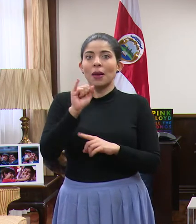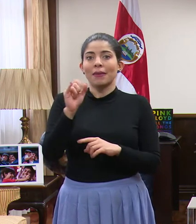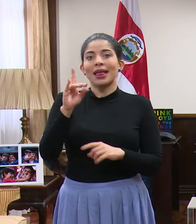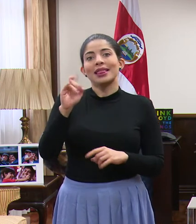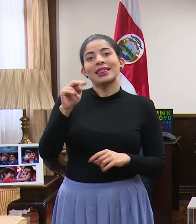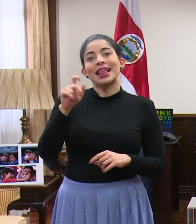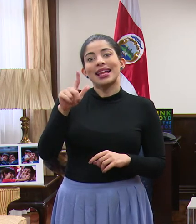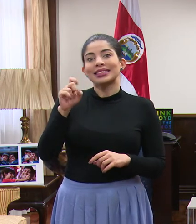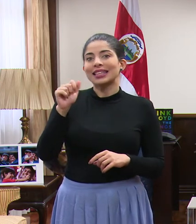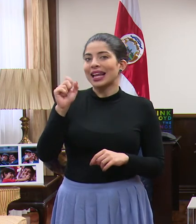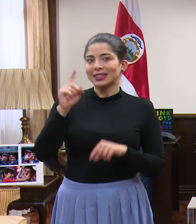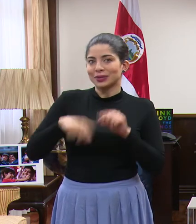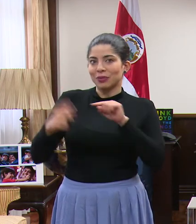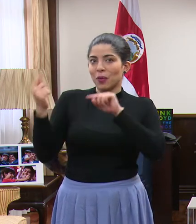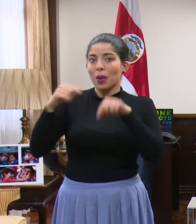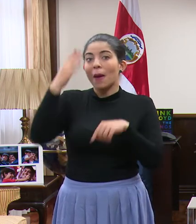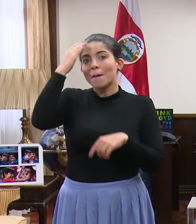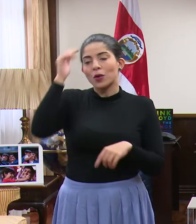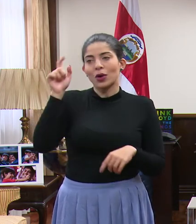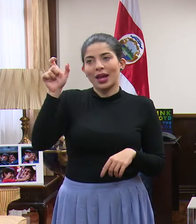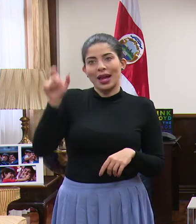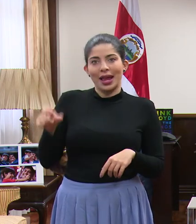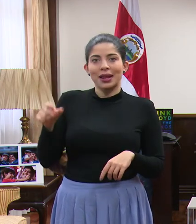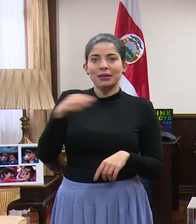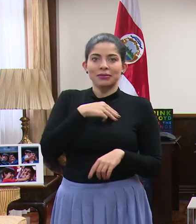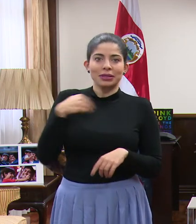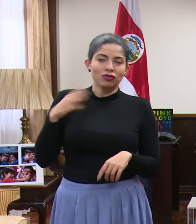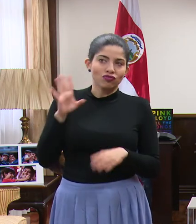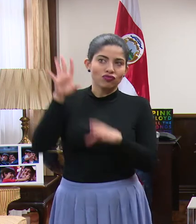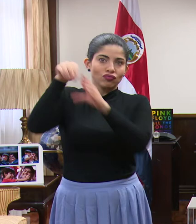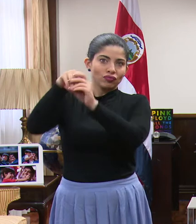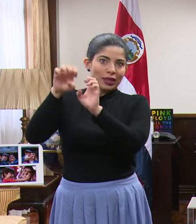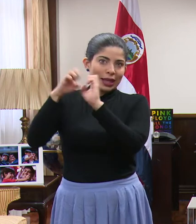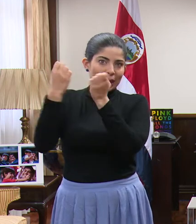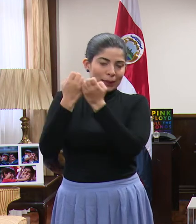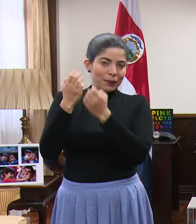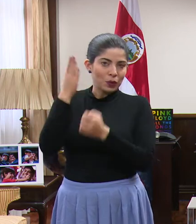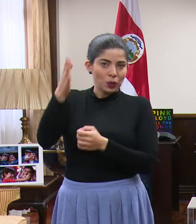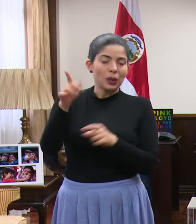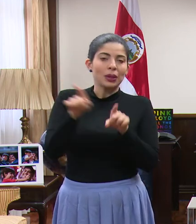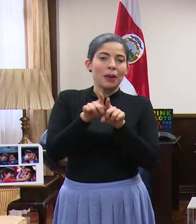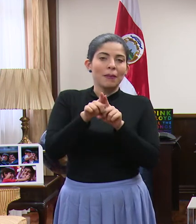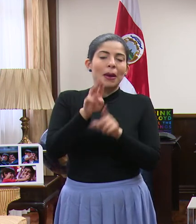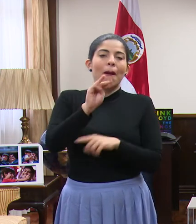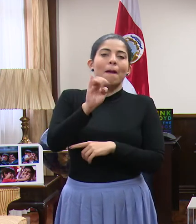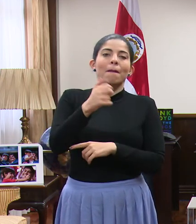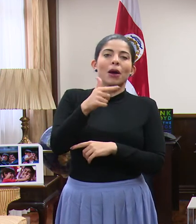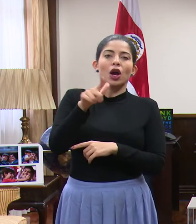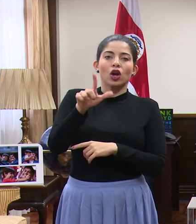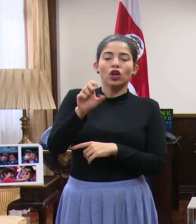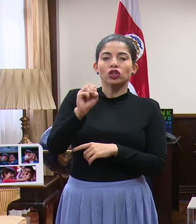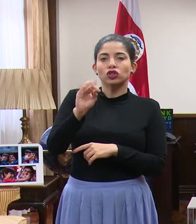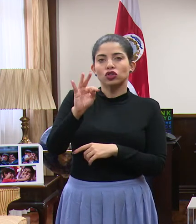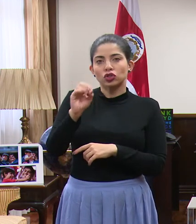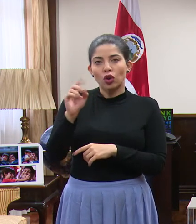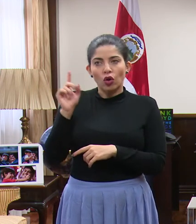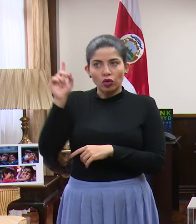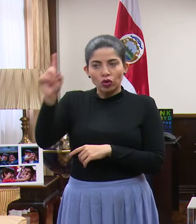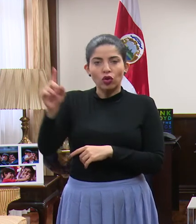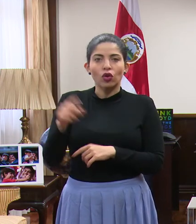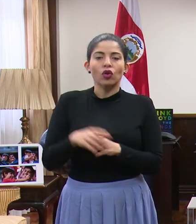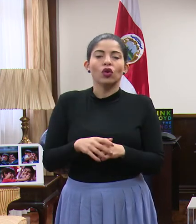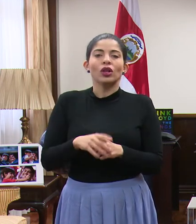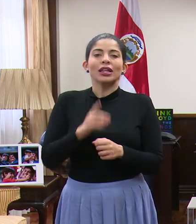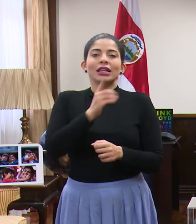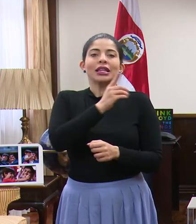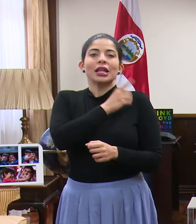Daniel Salas no nos acompaña. Él está como parte de este equipo y también están jerarcas como don Michael Soto, como la directora de